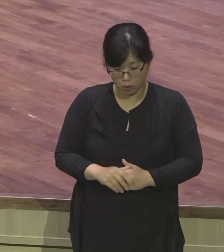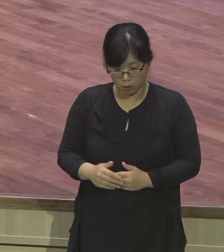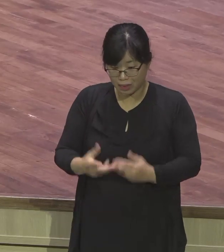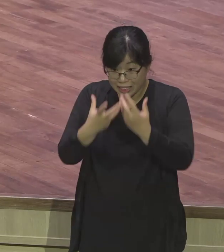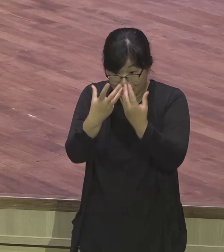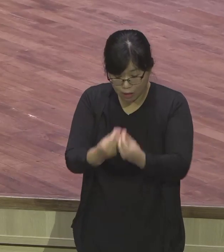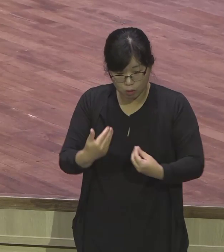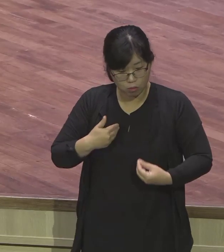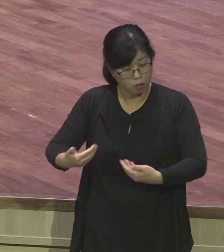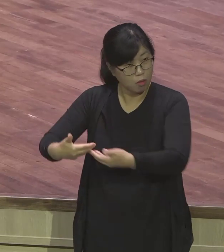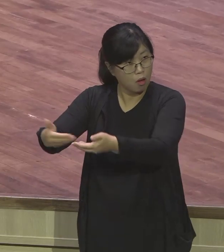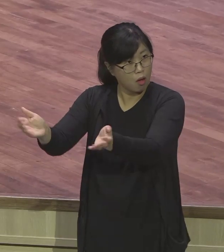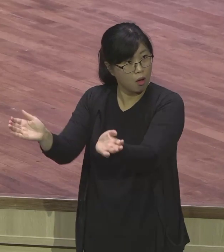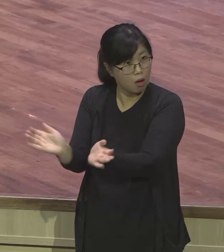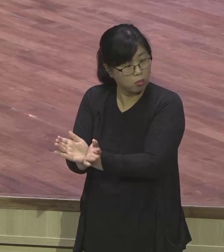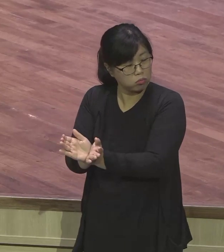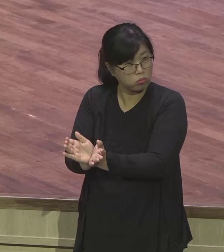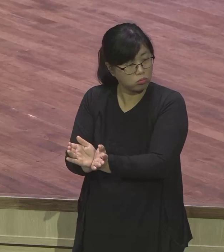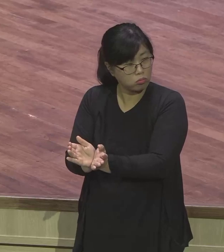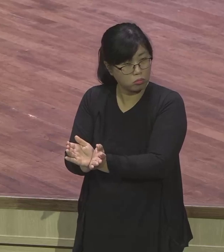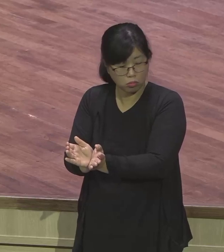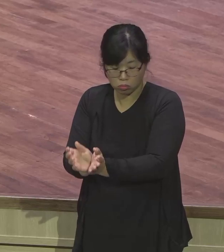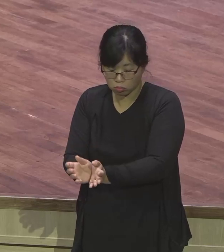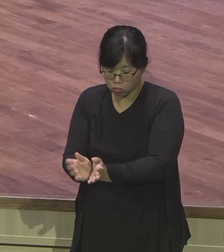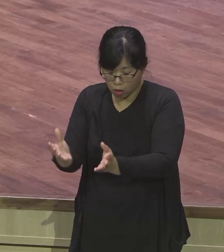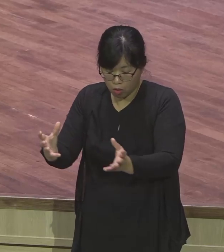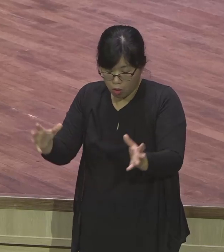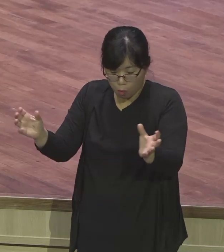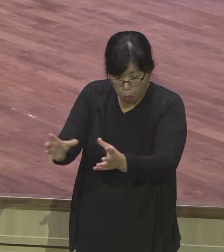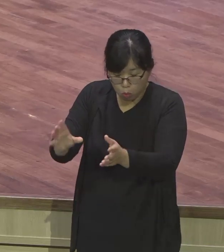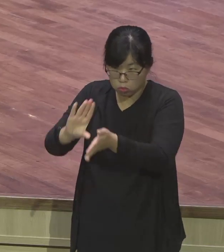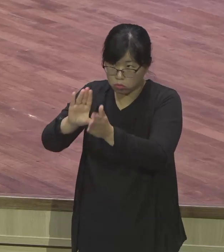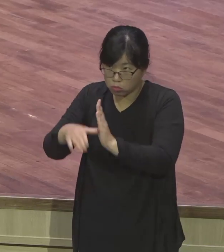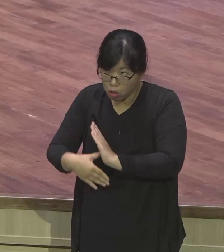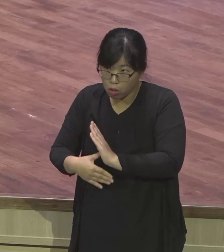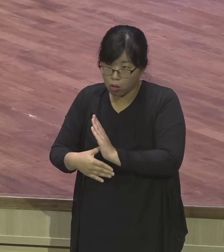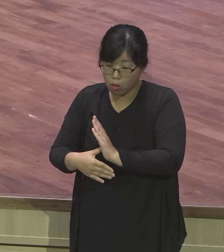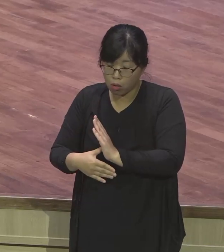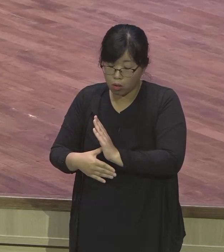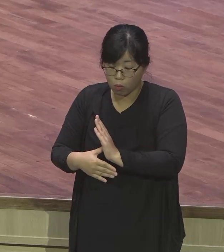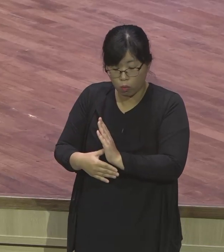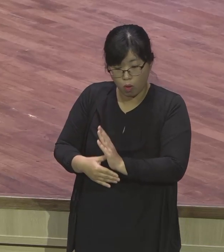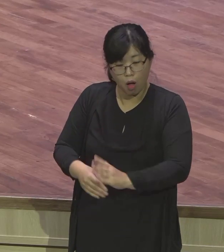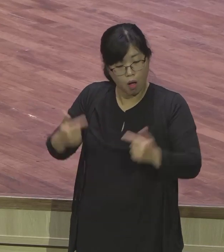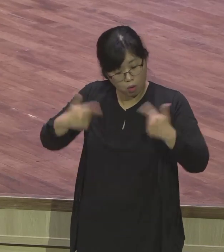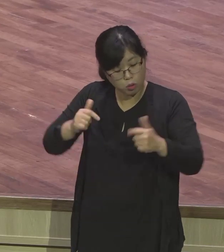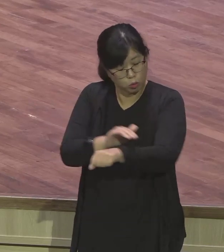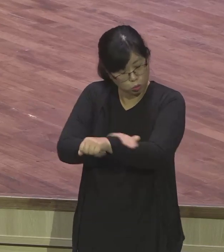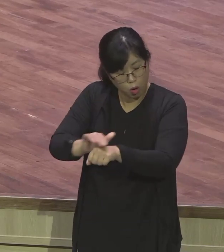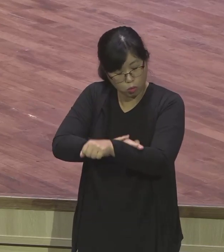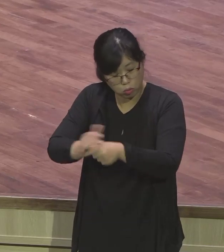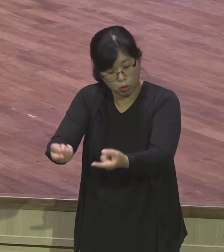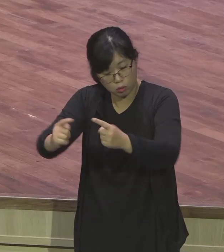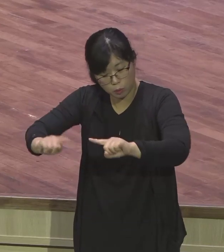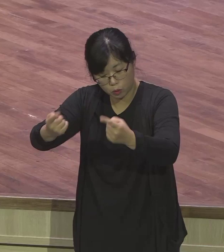듭니까? 잘 보이는데 안 보이네. 이 목사는 다 몰라요. 여러분. 그런데 누가 보이도 안 보여.